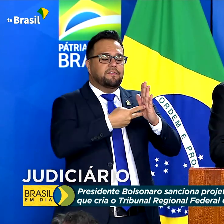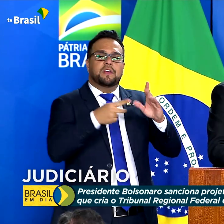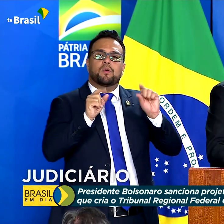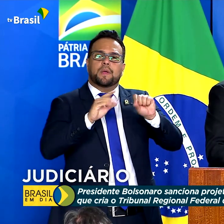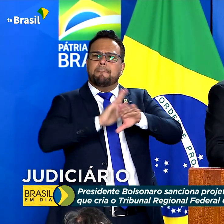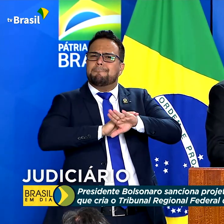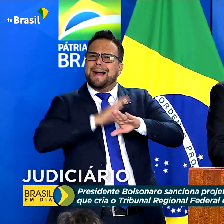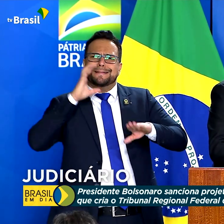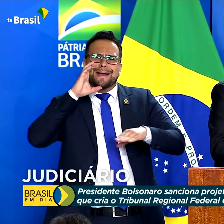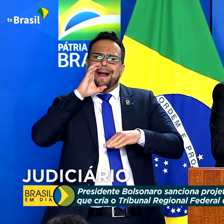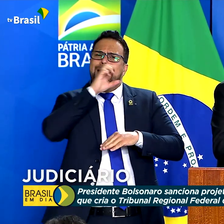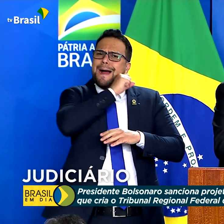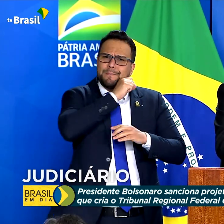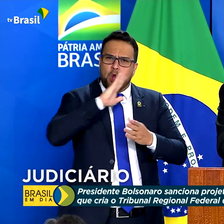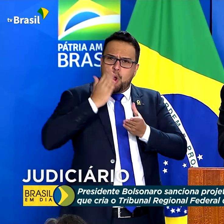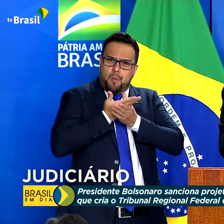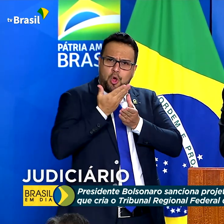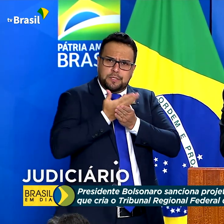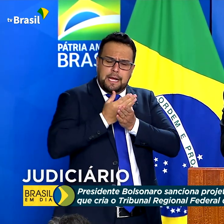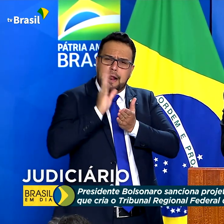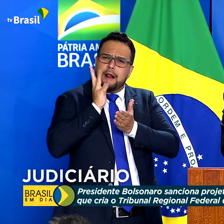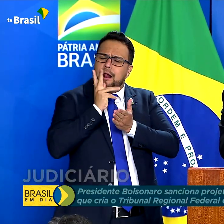agilidade. Nós precisamos disso.